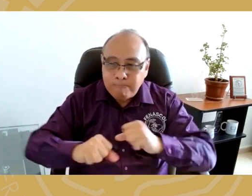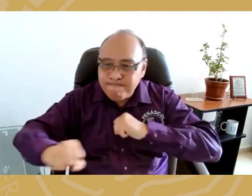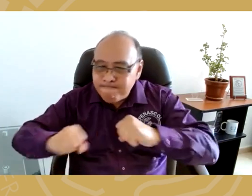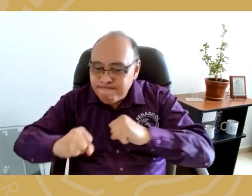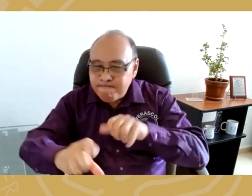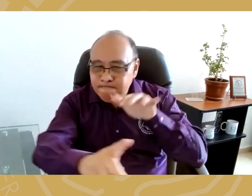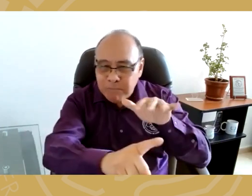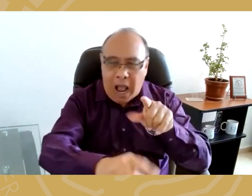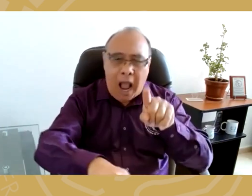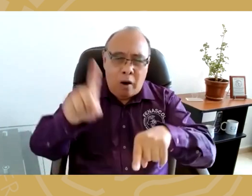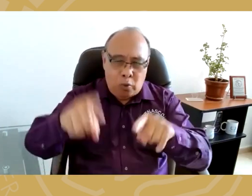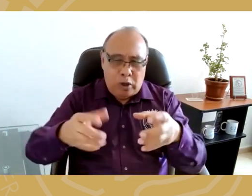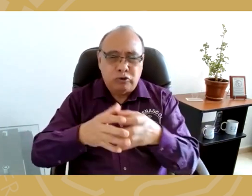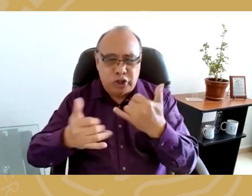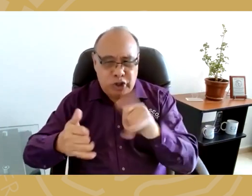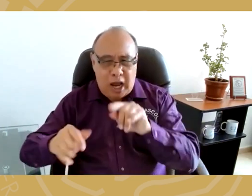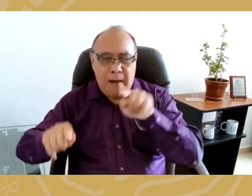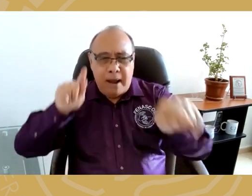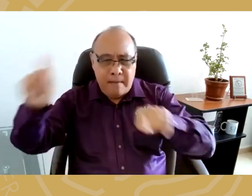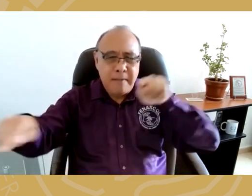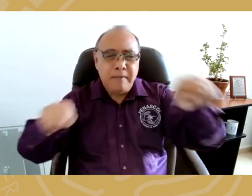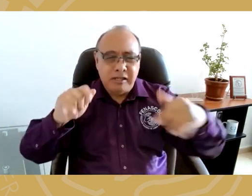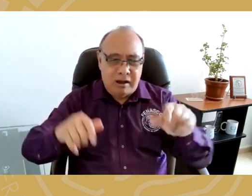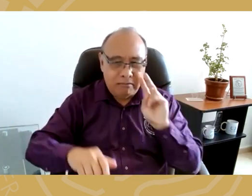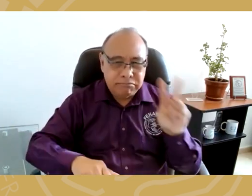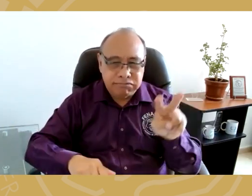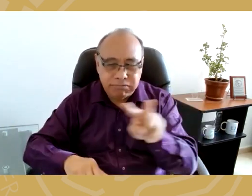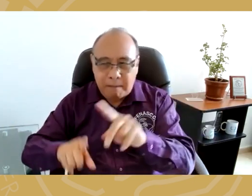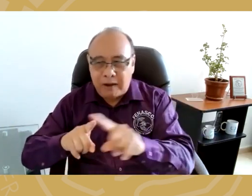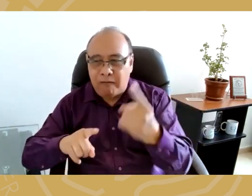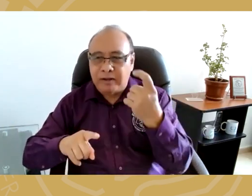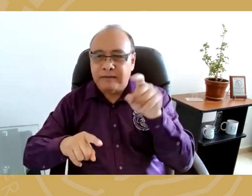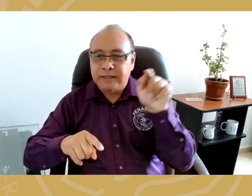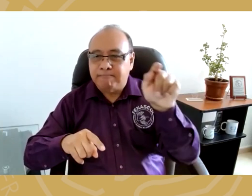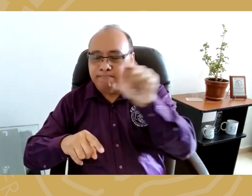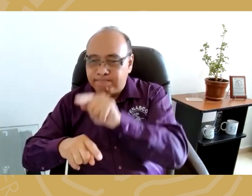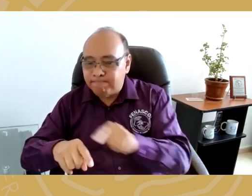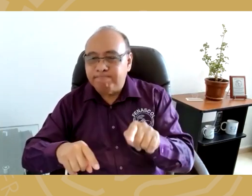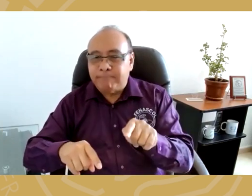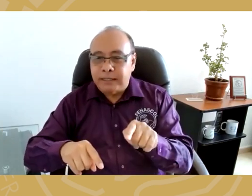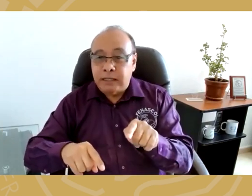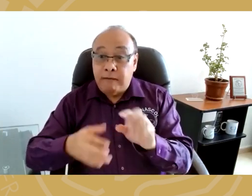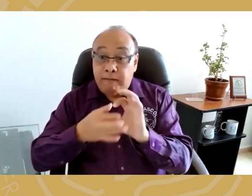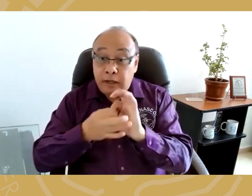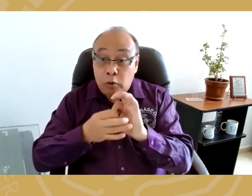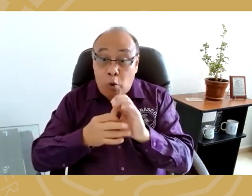movilizar. Algunos ya lo han hecho y los hemos visto, pero faltan aún algunos más. Fenascol